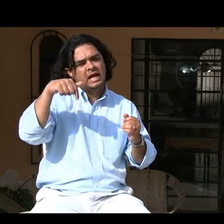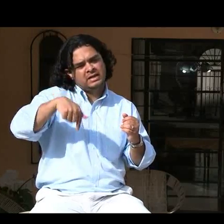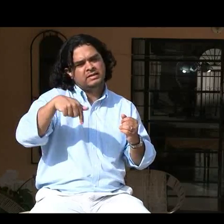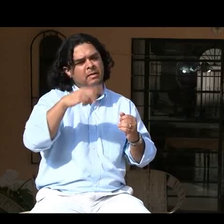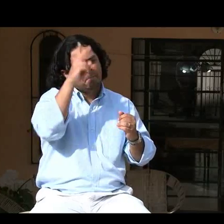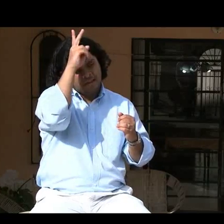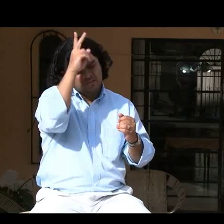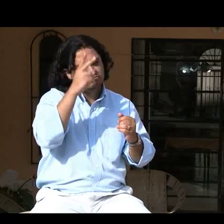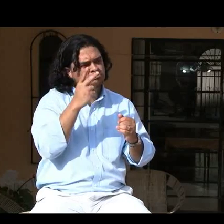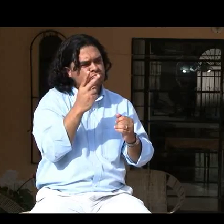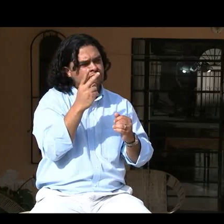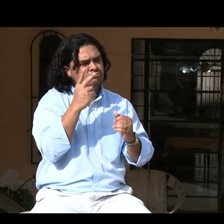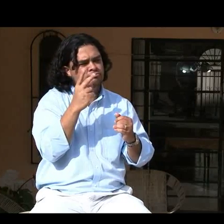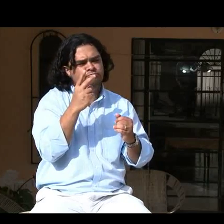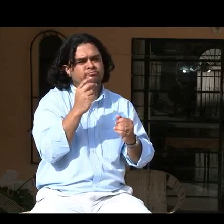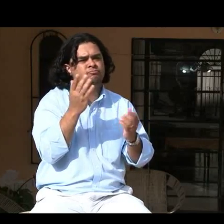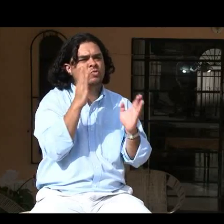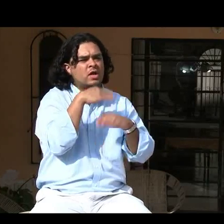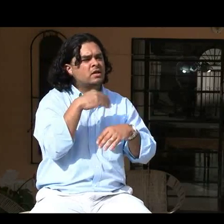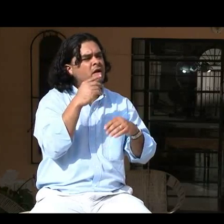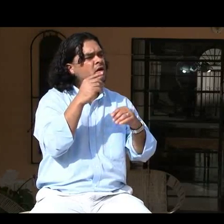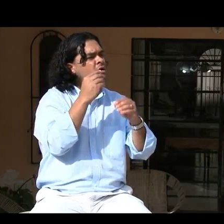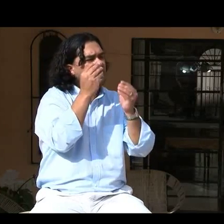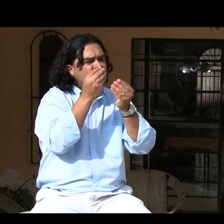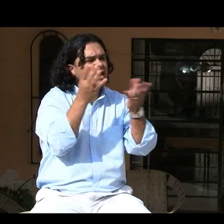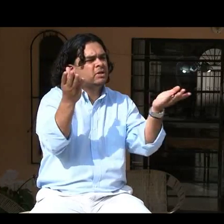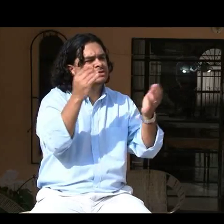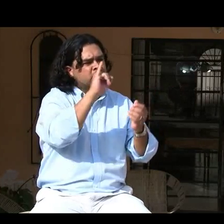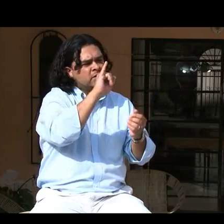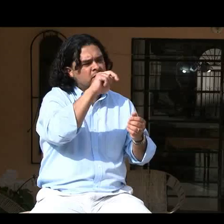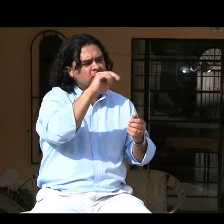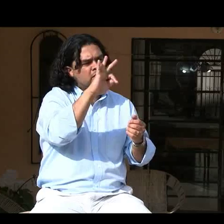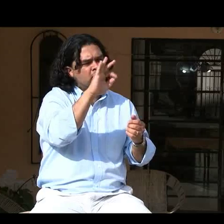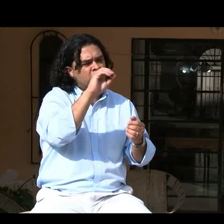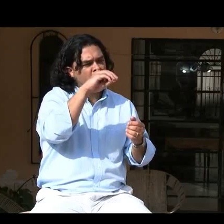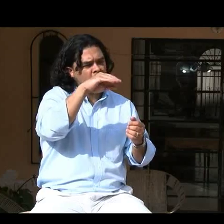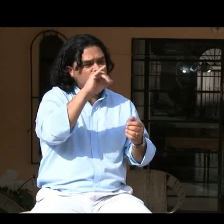falta información. Sobre todo aquí en el Perú no hay